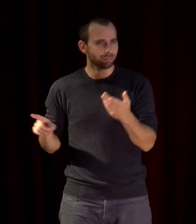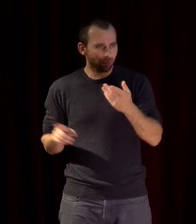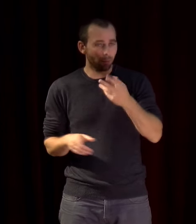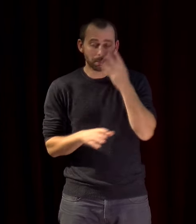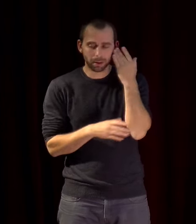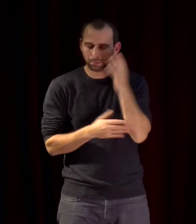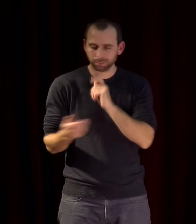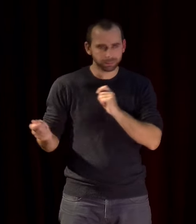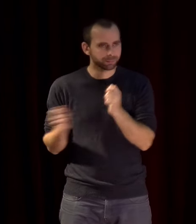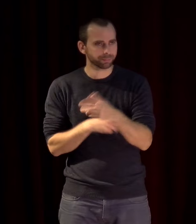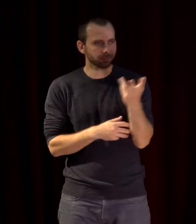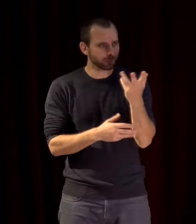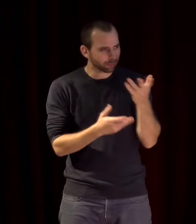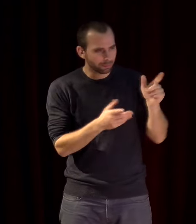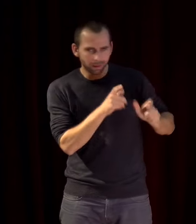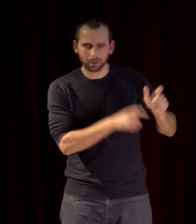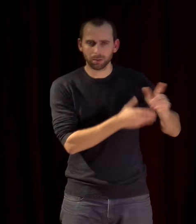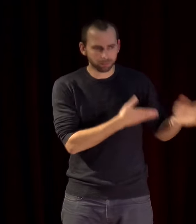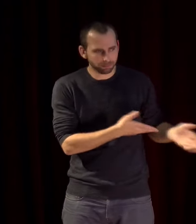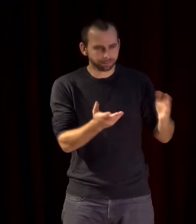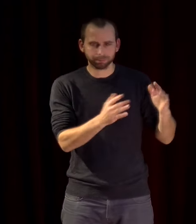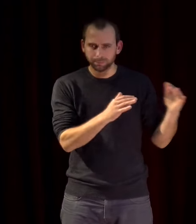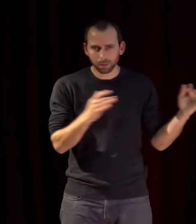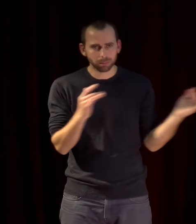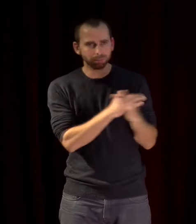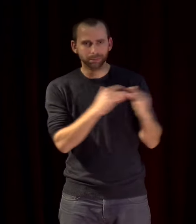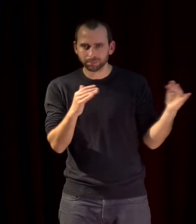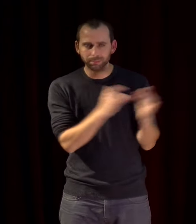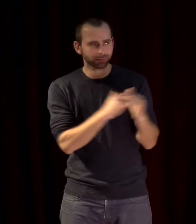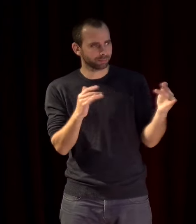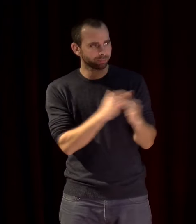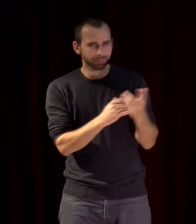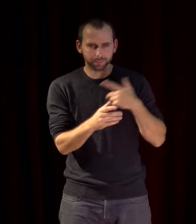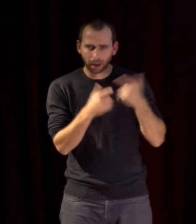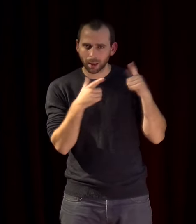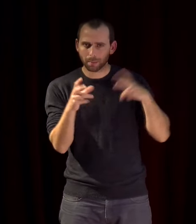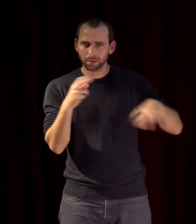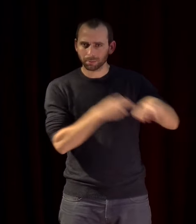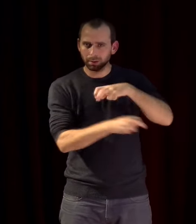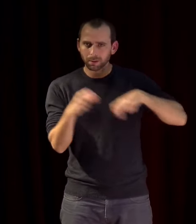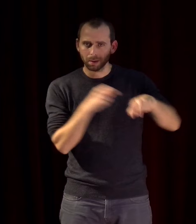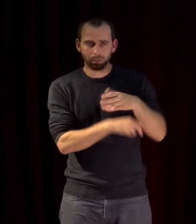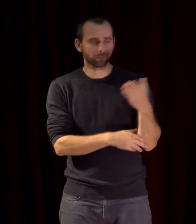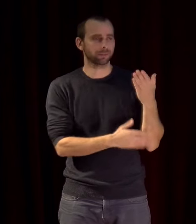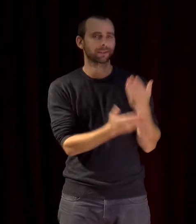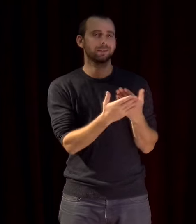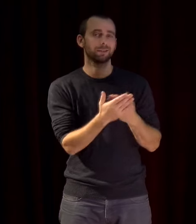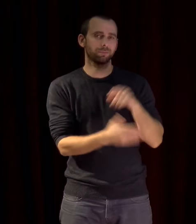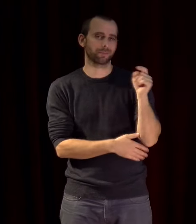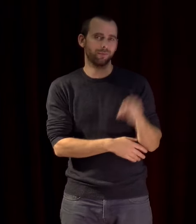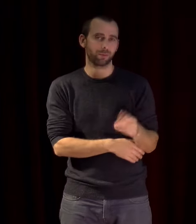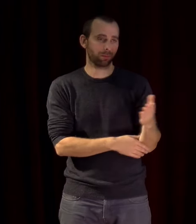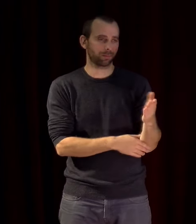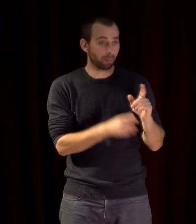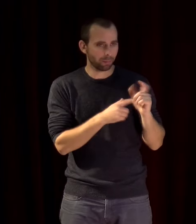des circulations les allées et venues est la seule réponse réaliste au blocage actuel